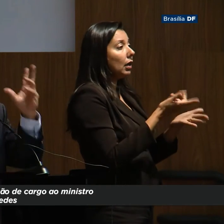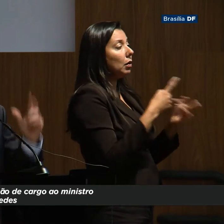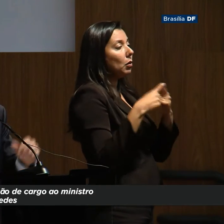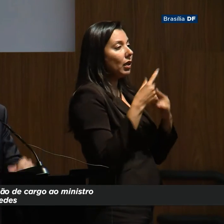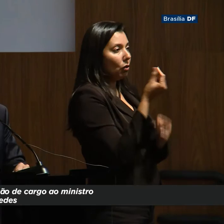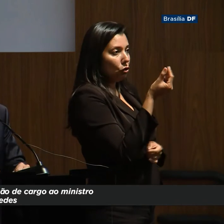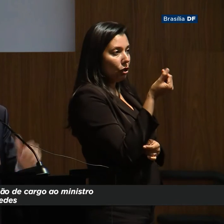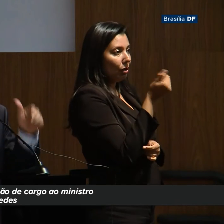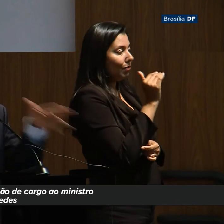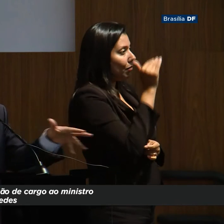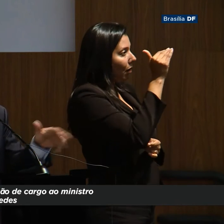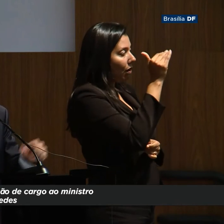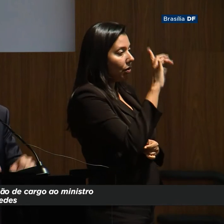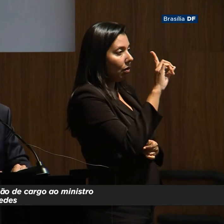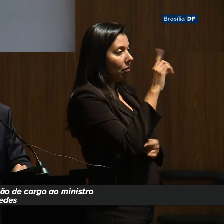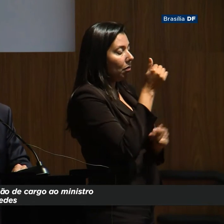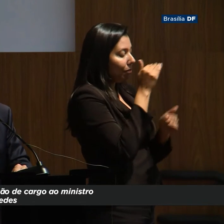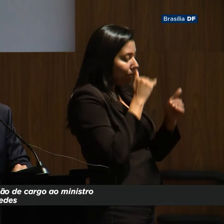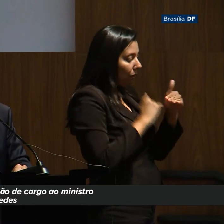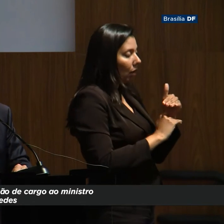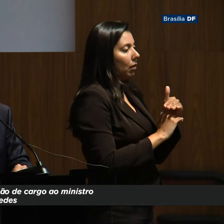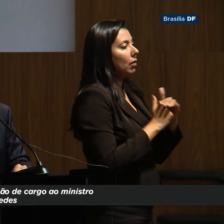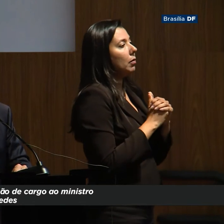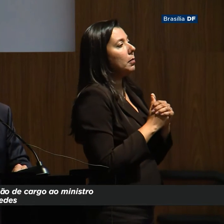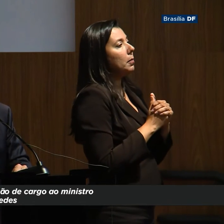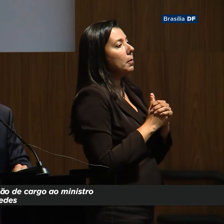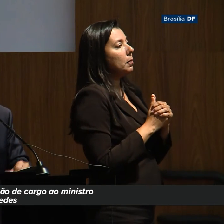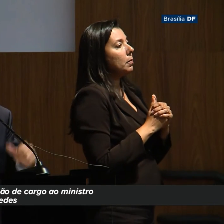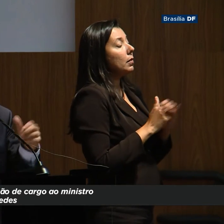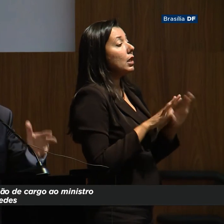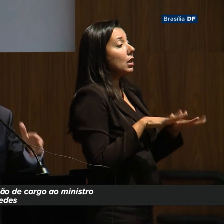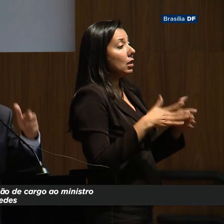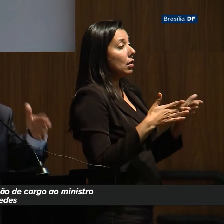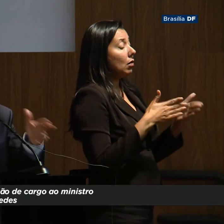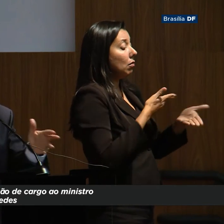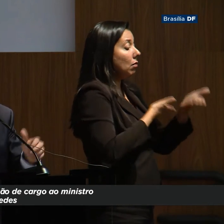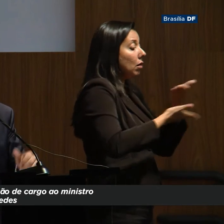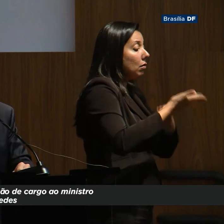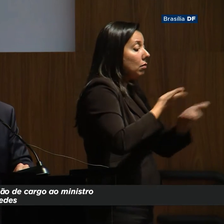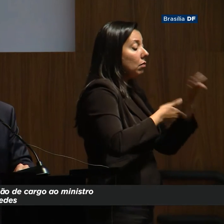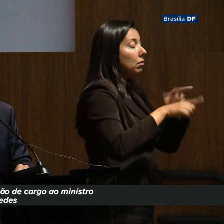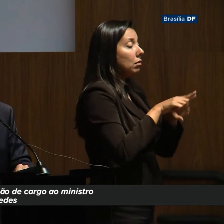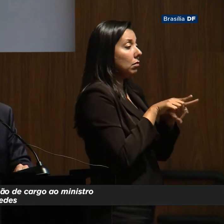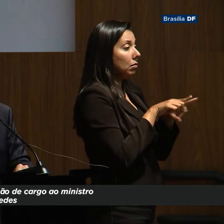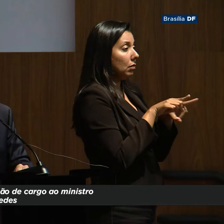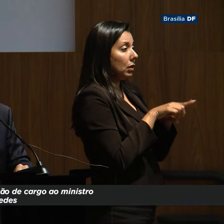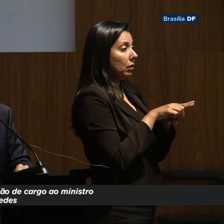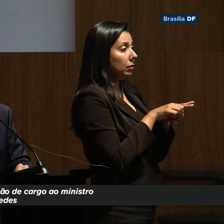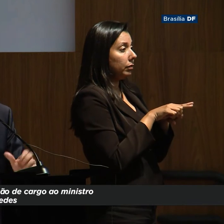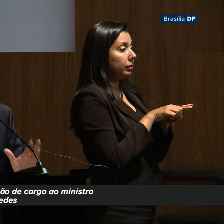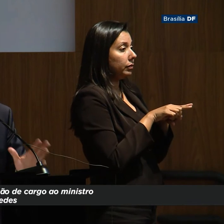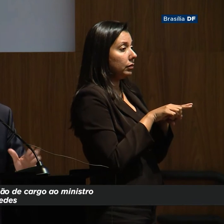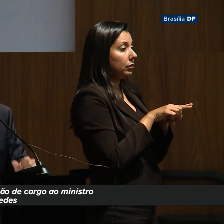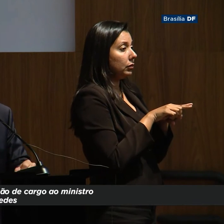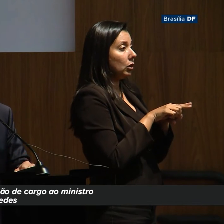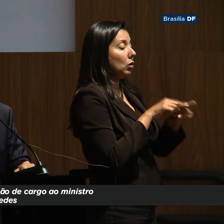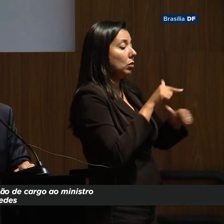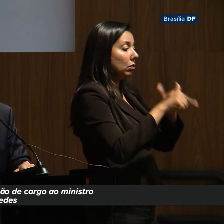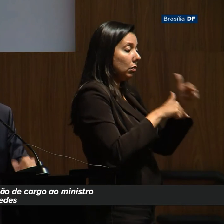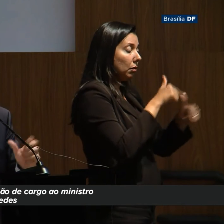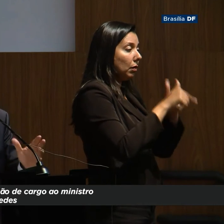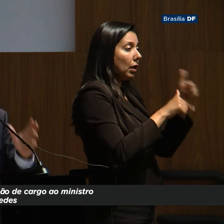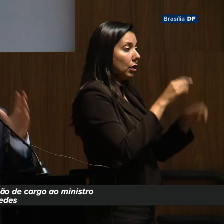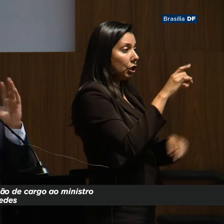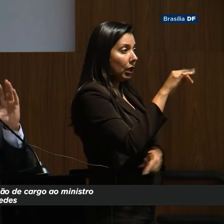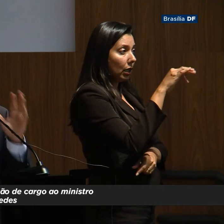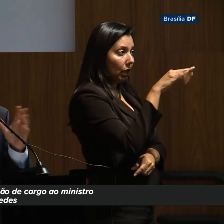dinheiro não é lá para cima, esse dinheiro é lá para baixo. Então, isso envolve também os mercados de crédito.